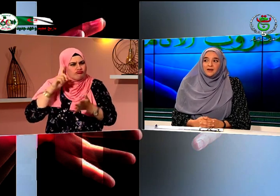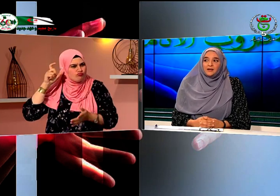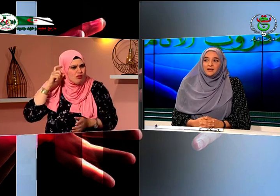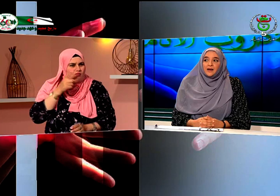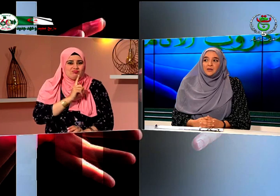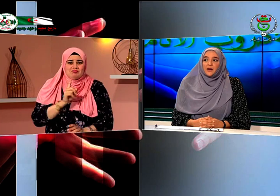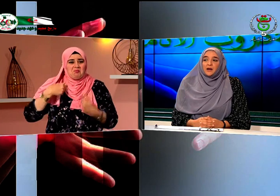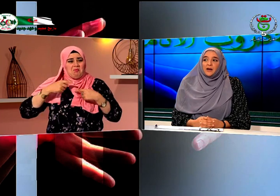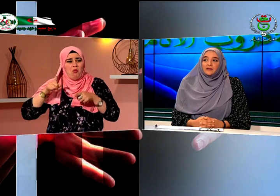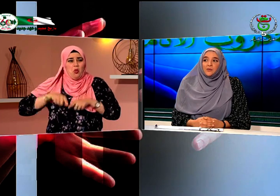لا أسمع حتى